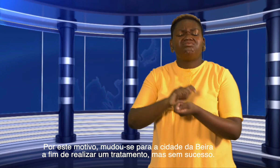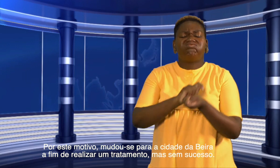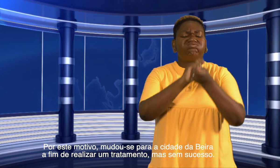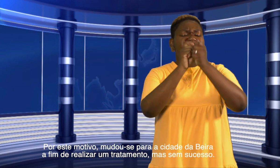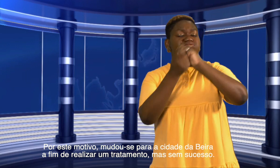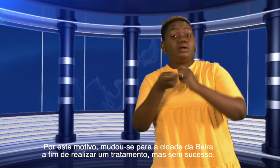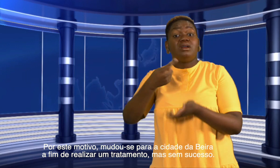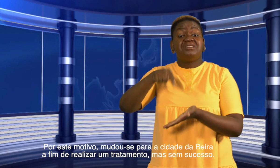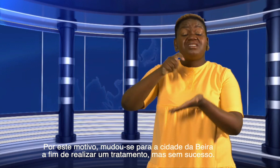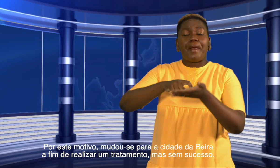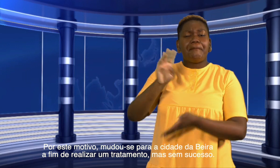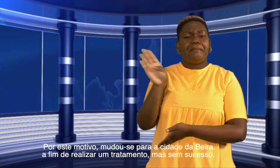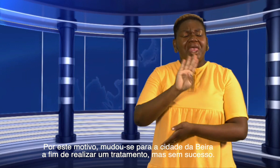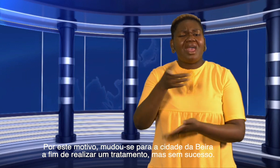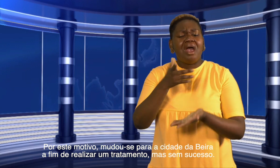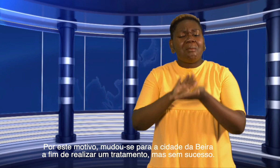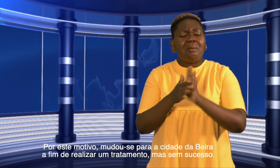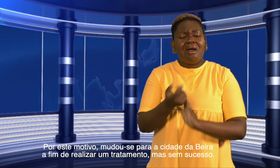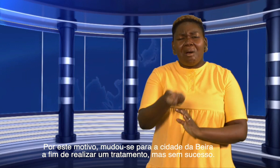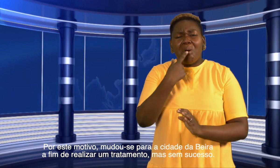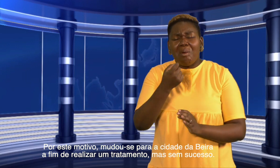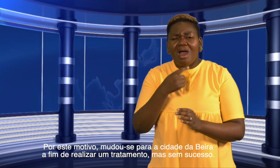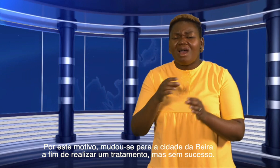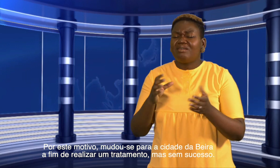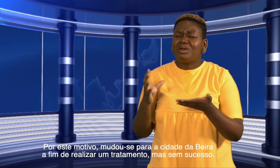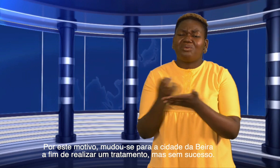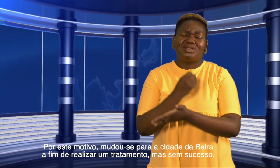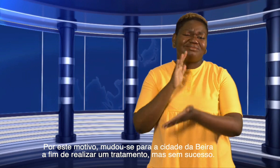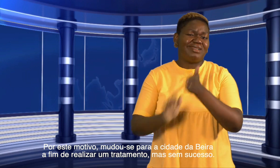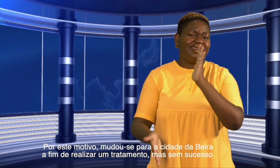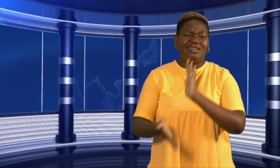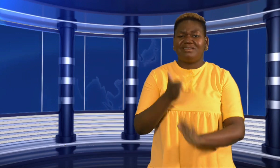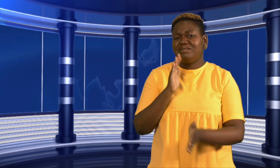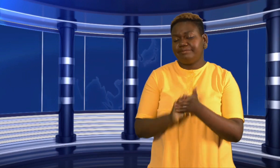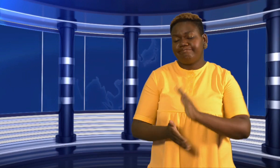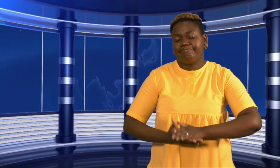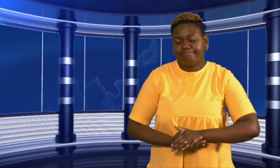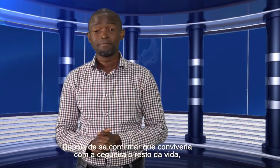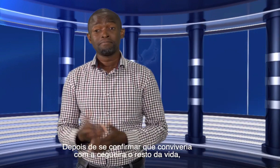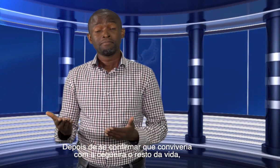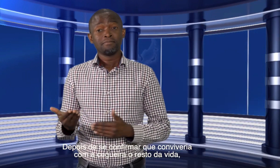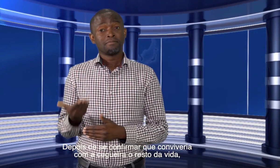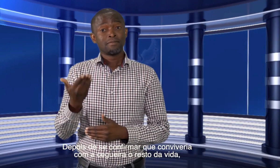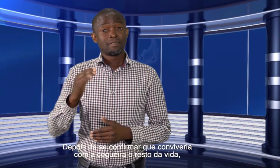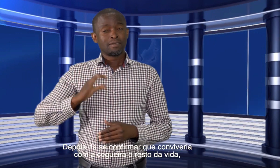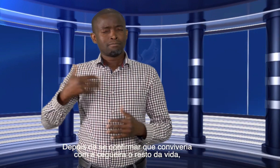a cidade da Beira a fim de realizar um tratamento, mas sem sucesso. Depois de se confirmar que